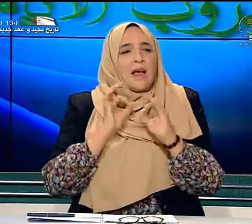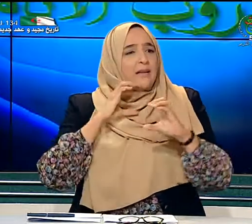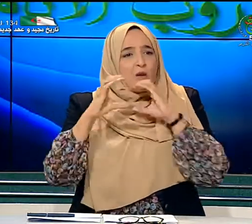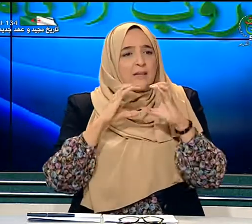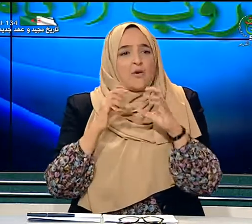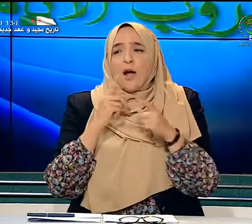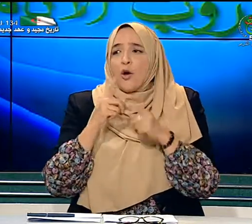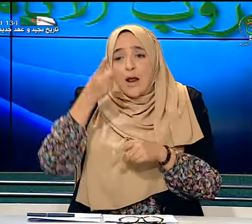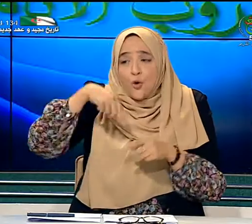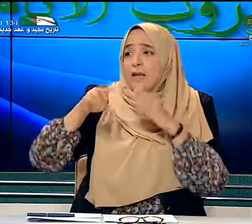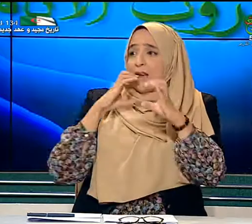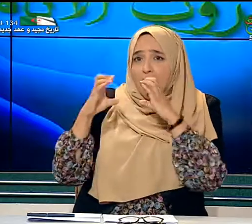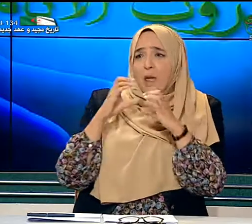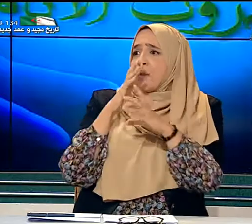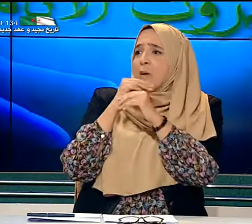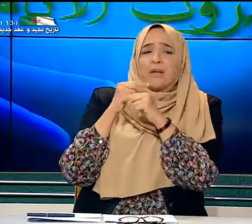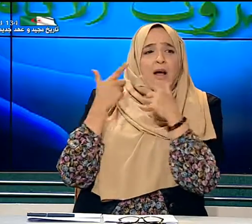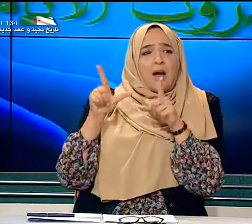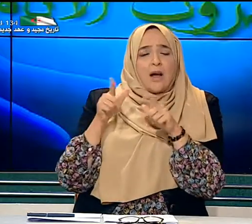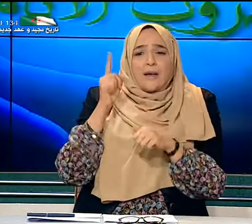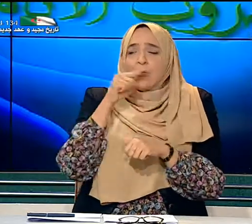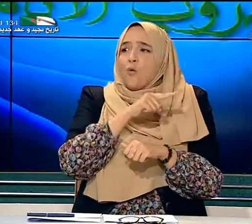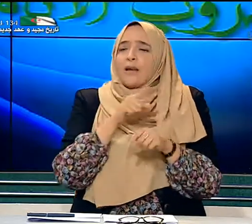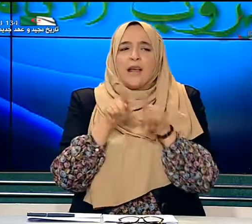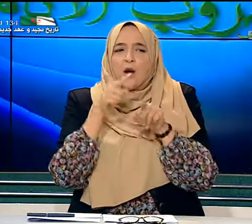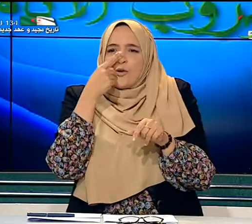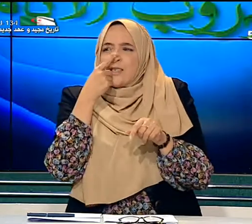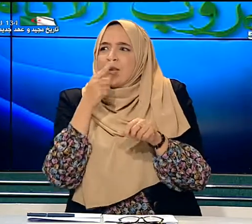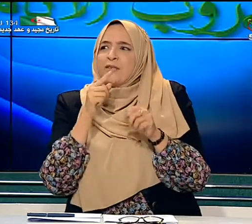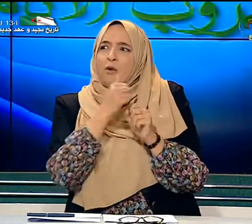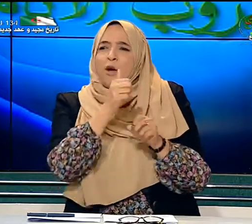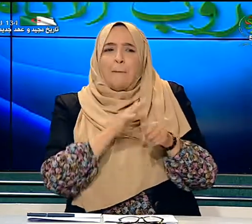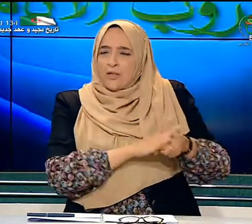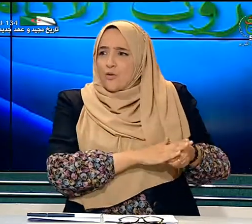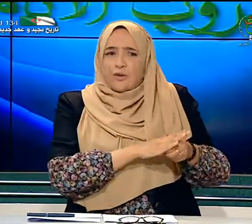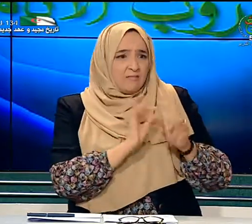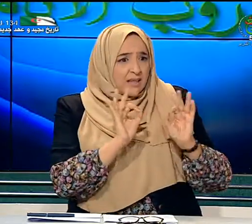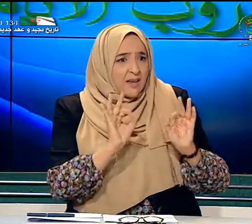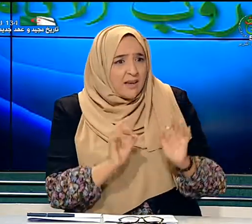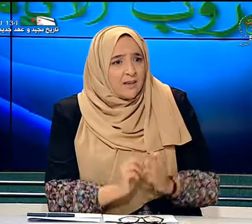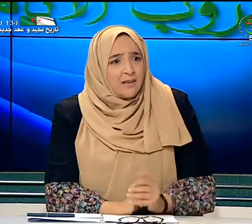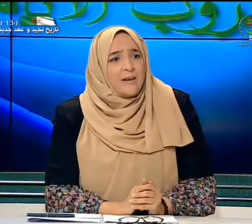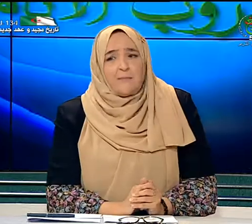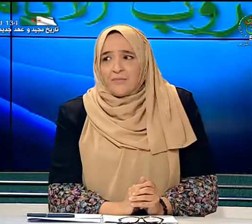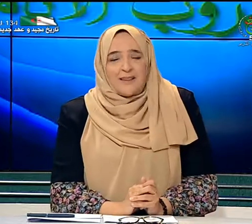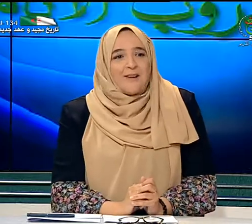أحد يتواصل معهم الكل يتكلم بطلاقة لكن هو كأنه يحس نفسه معزول ليس كذلك نعم